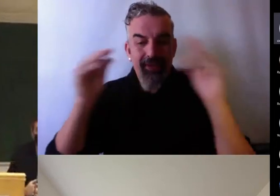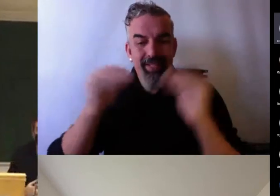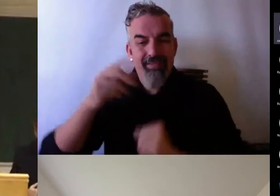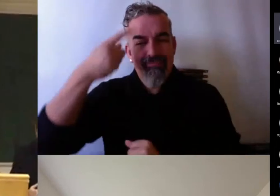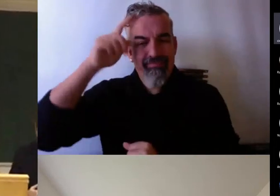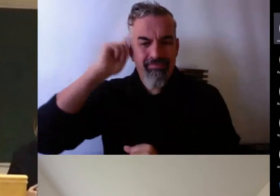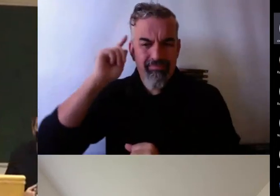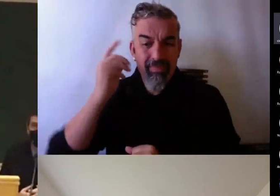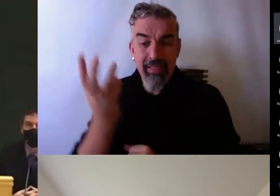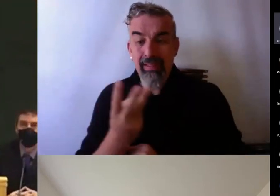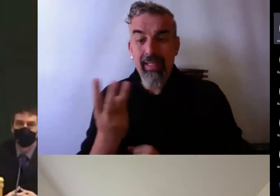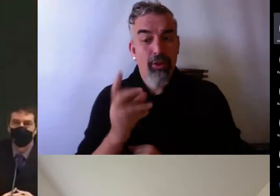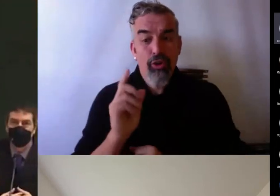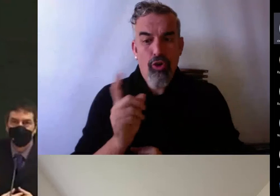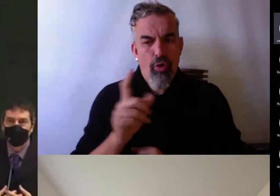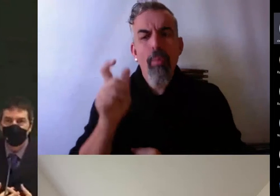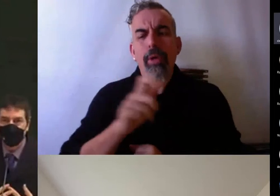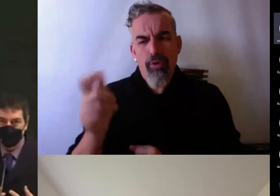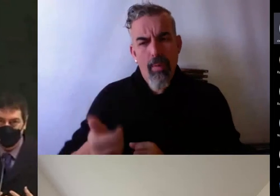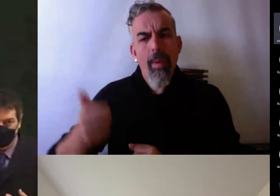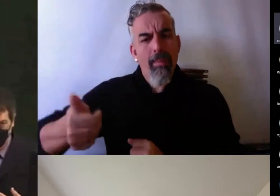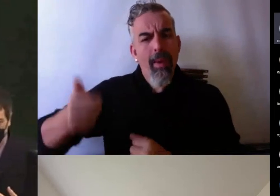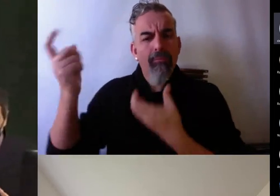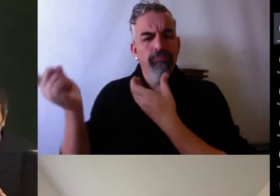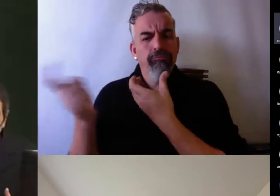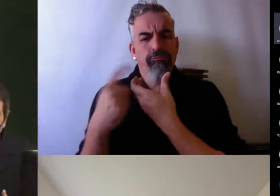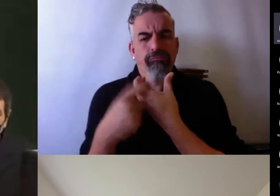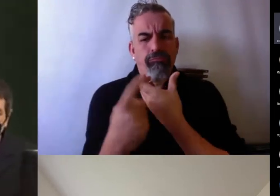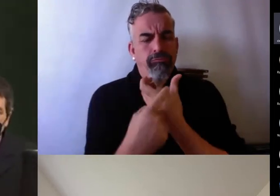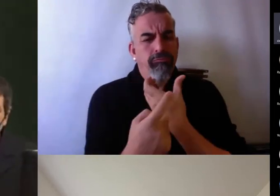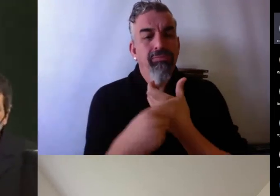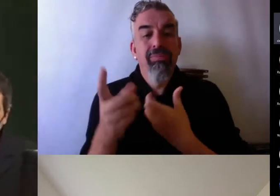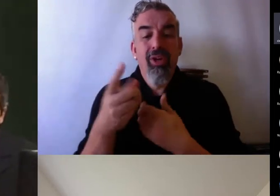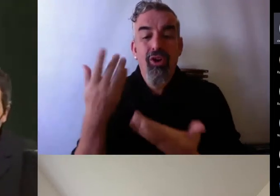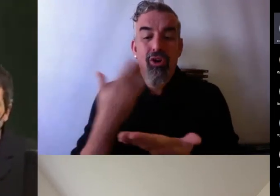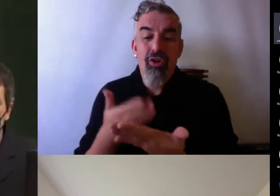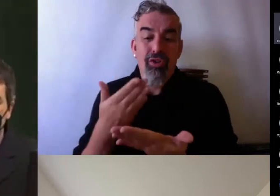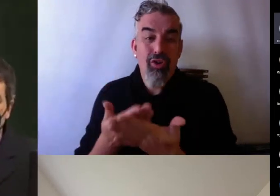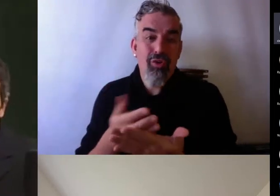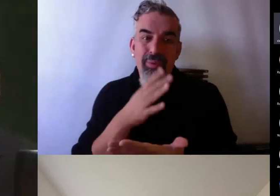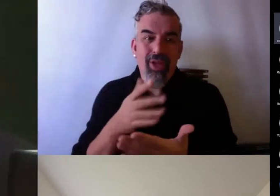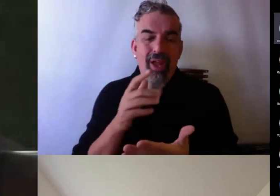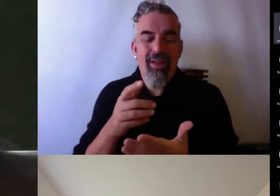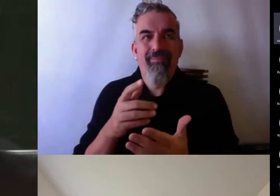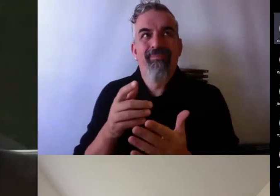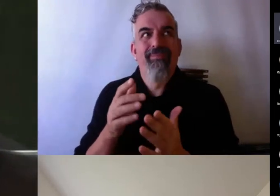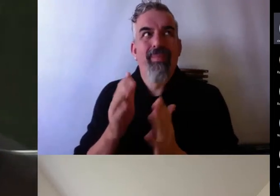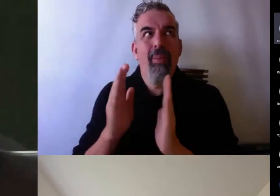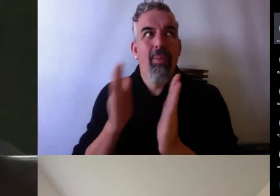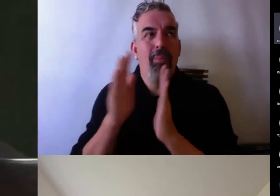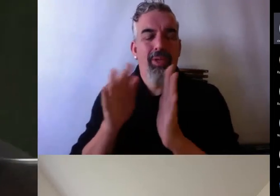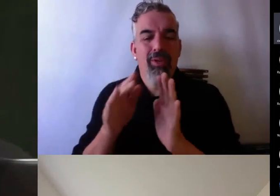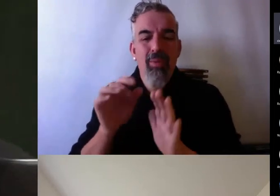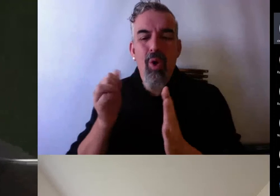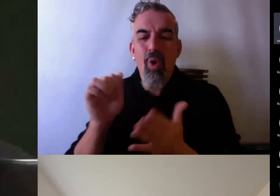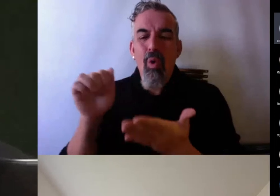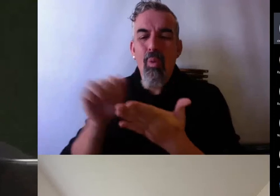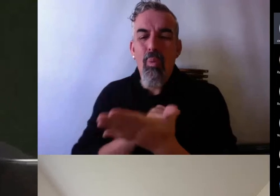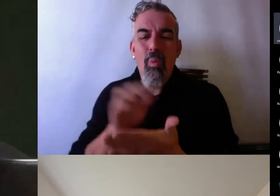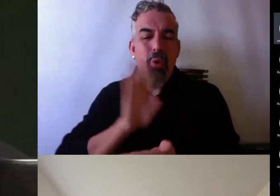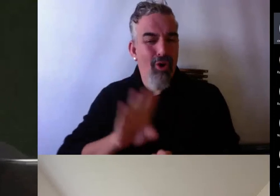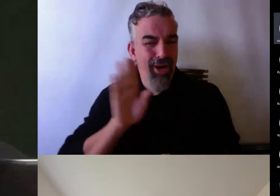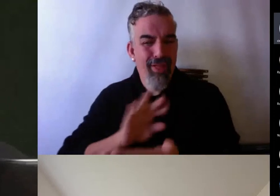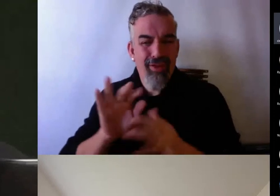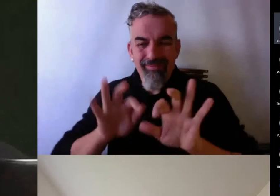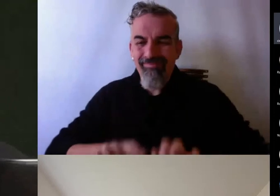evidentemente, pero que está todavía en una fase de borrador, ¿vale? Es un documento que queremos que aglutine, un reglamento que queremos que